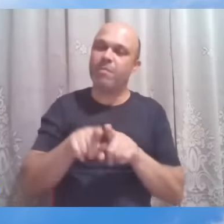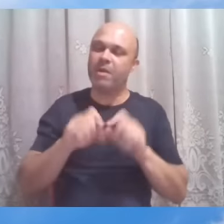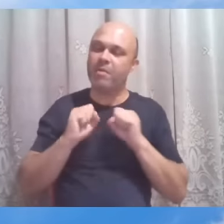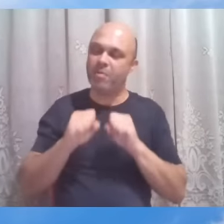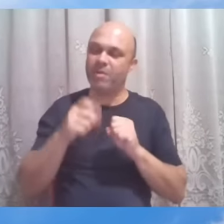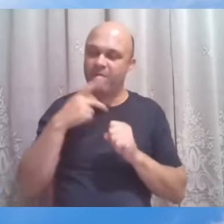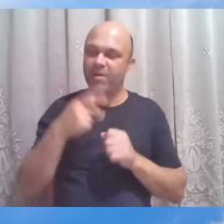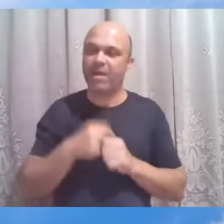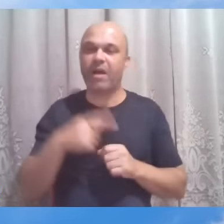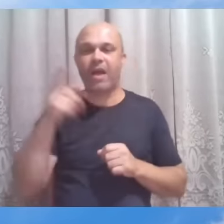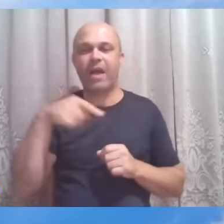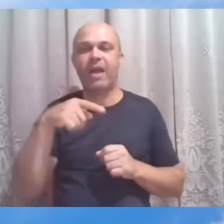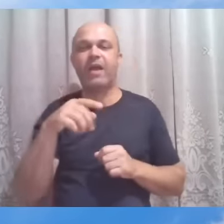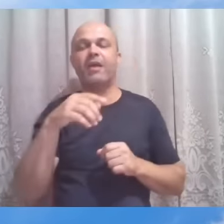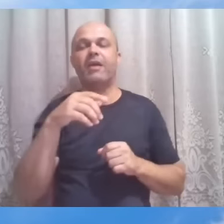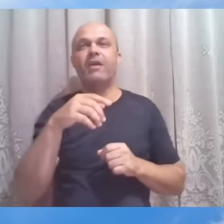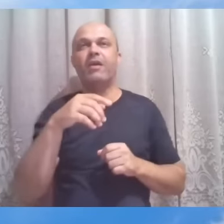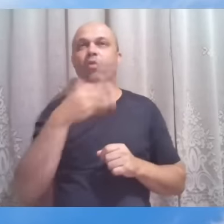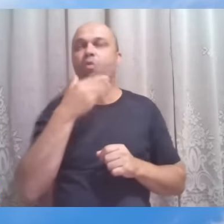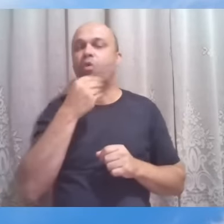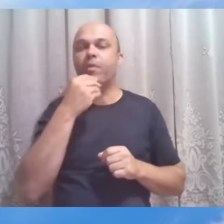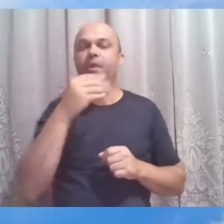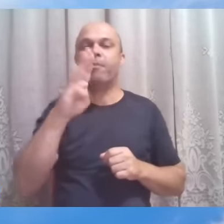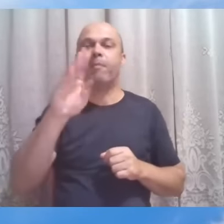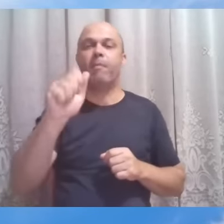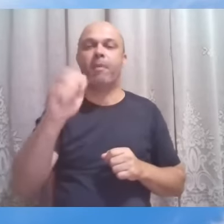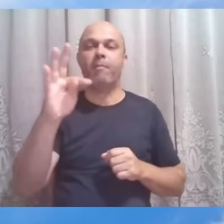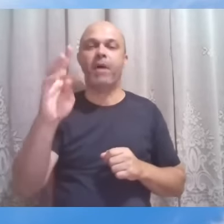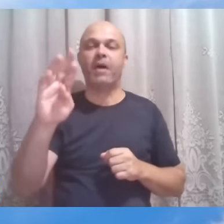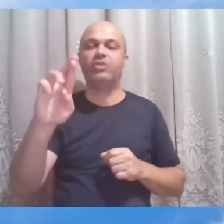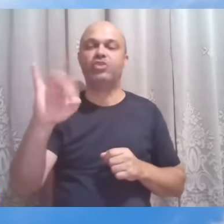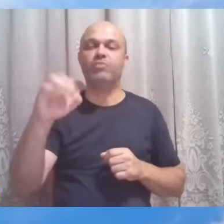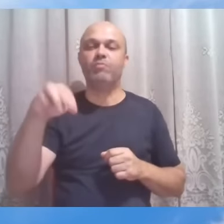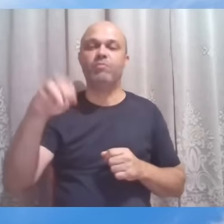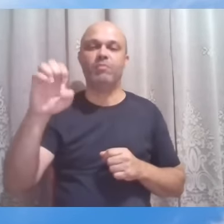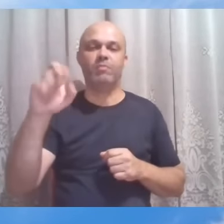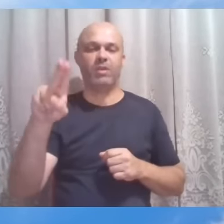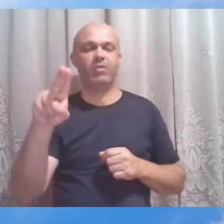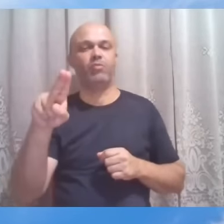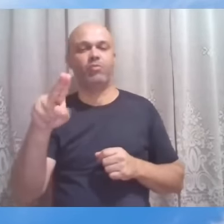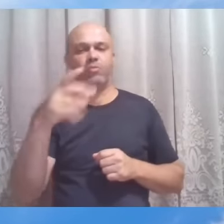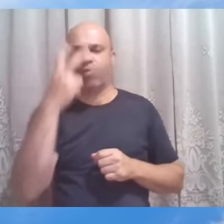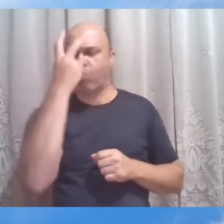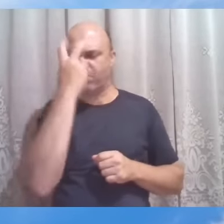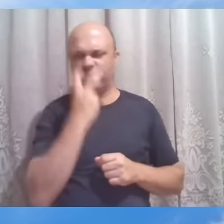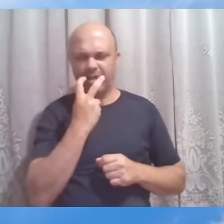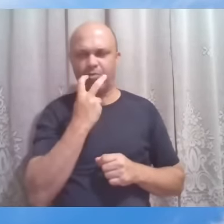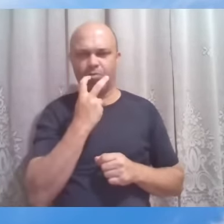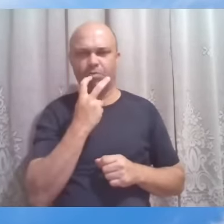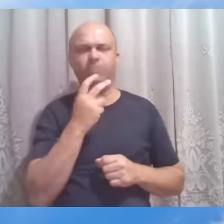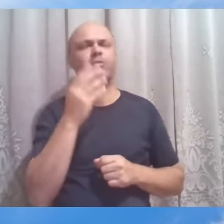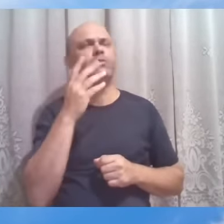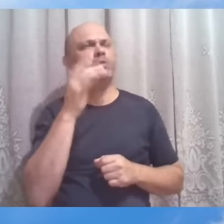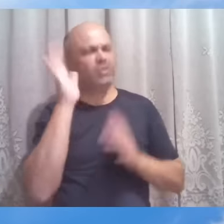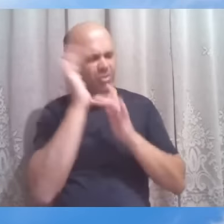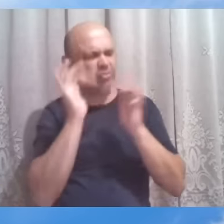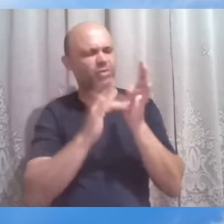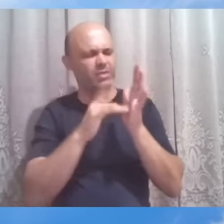caso dos de Bartimeu, o cego de Jericó. Obviamente, Jesus sabia o que ele buscava, o que ele queria, no entanto, Jesus